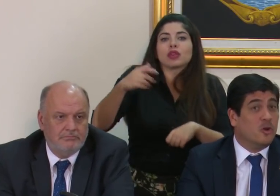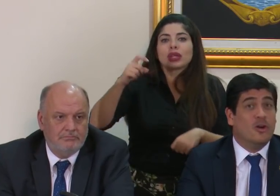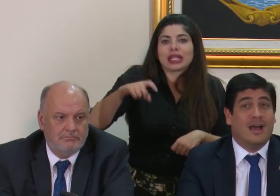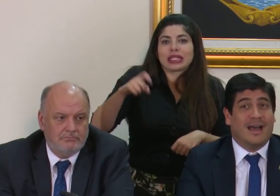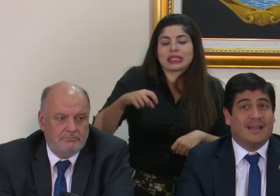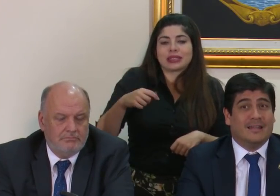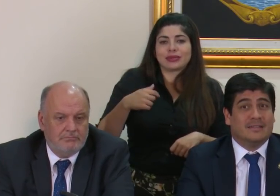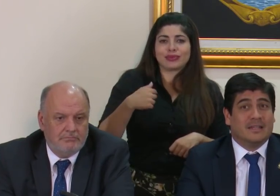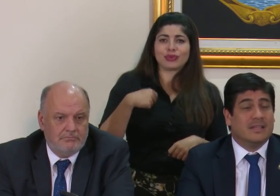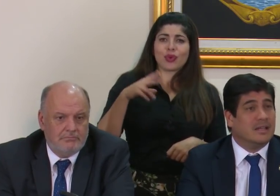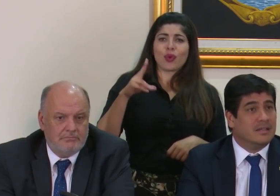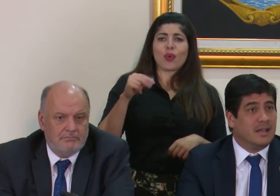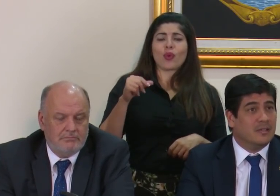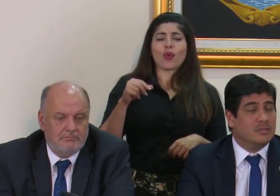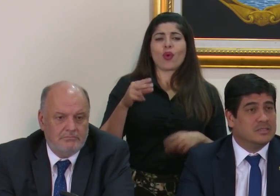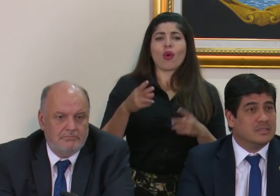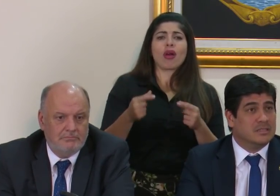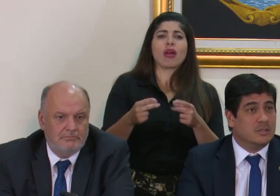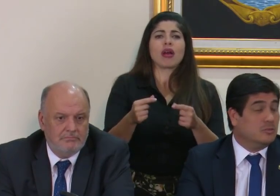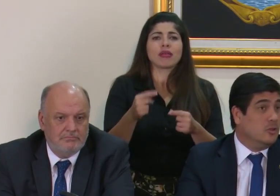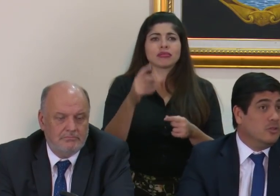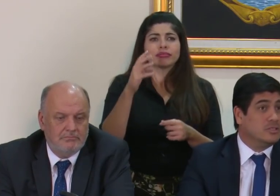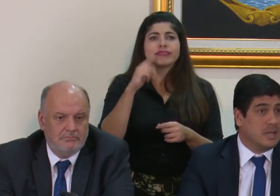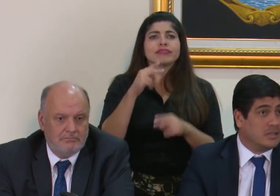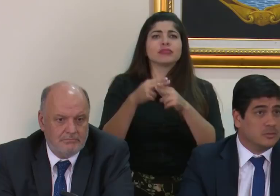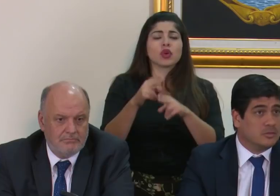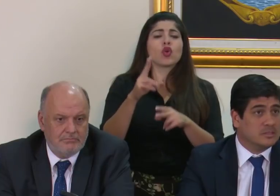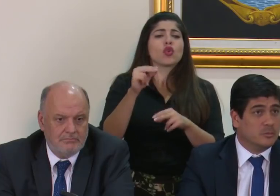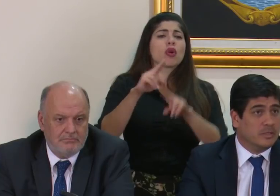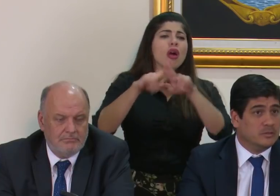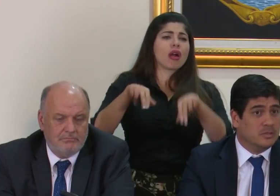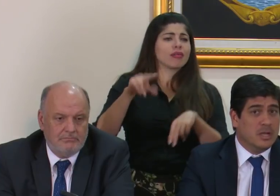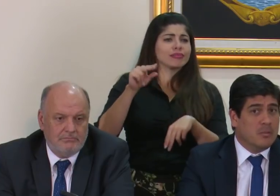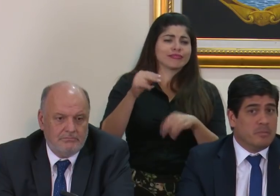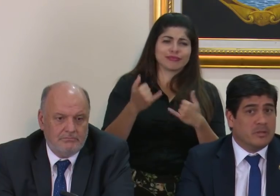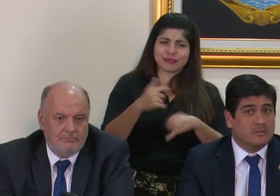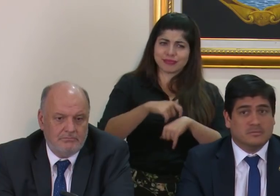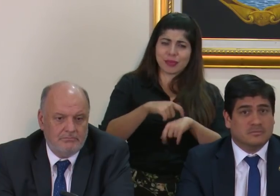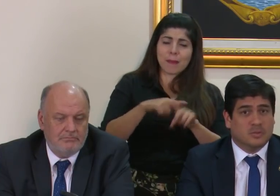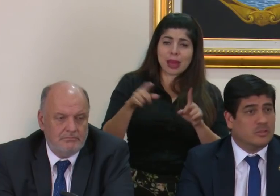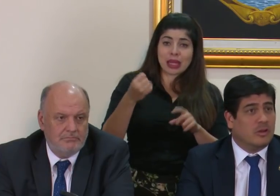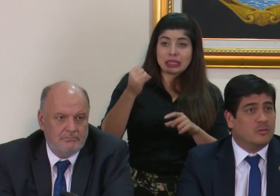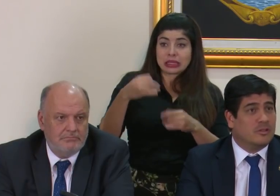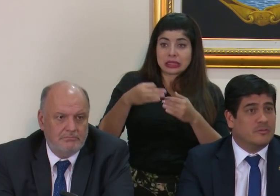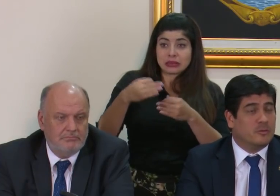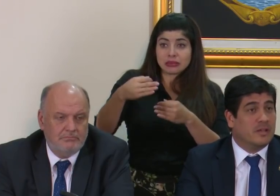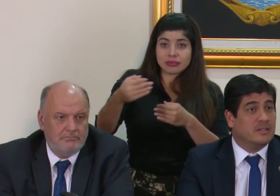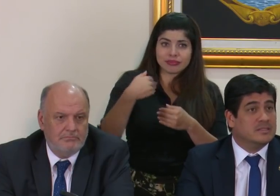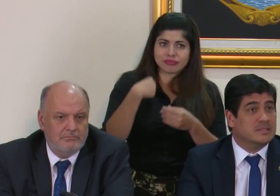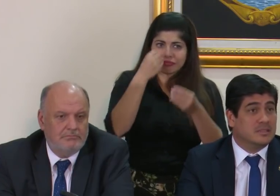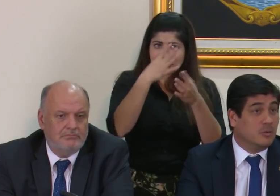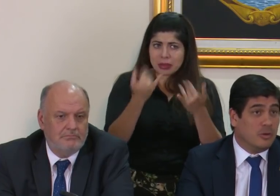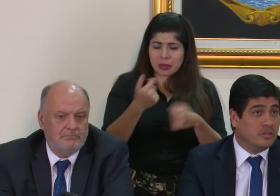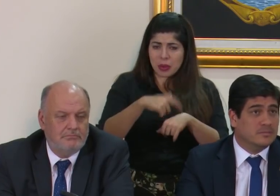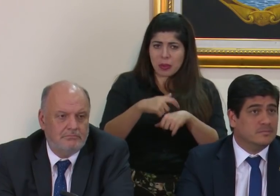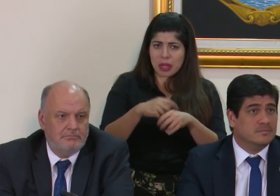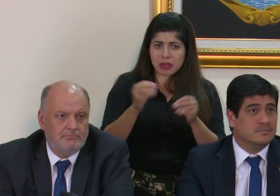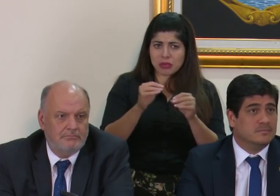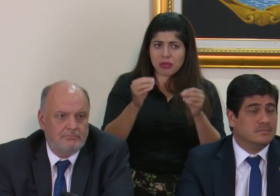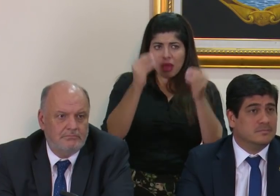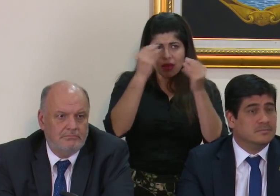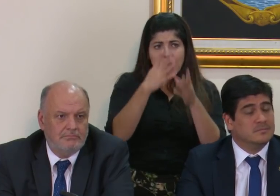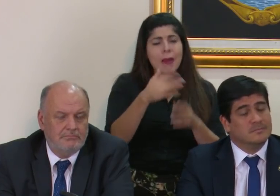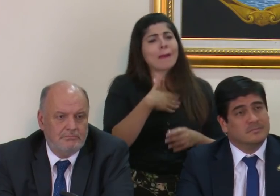Yo no, adelantaría algo en ese sentido. No lo descarto en ese momento, pero no tengo algo que informar en ese sentido ahora.